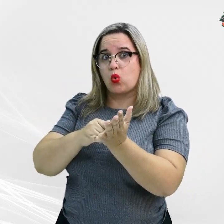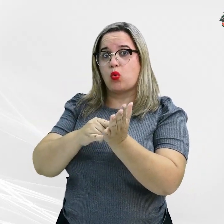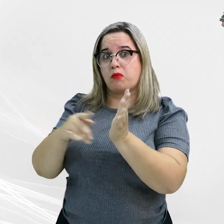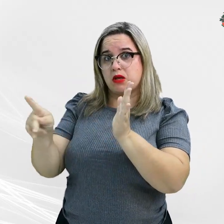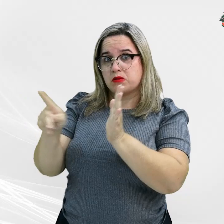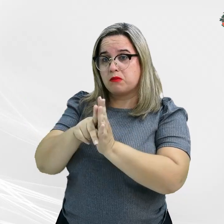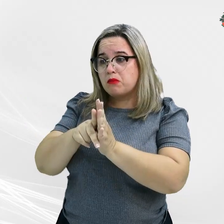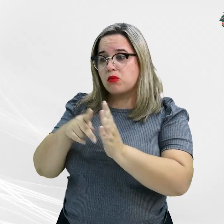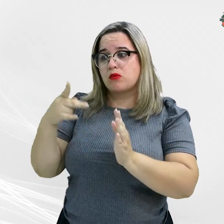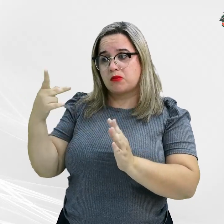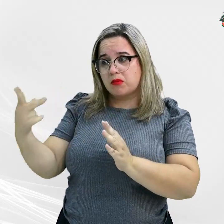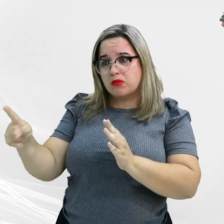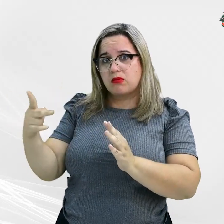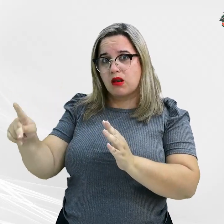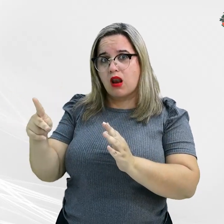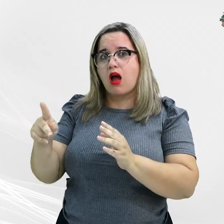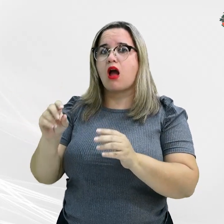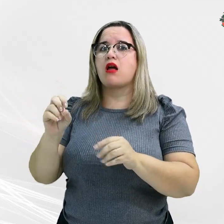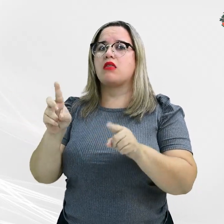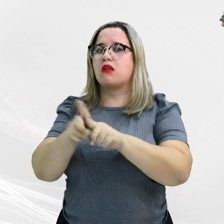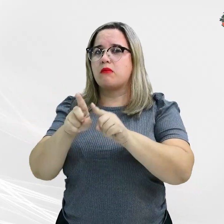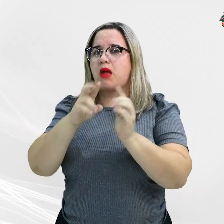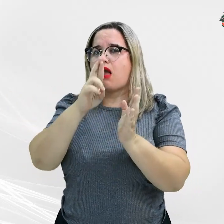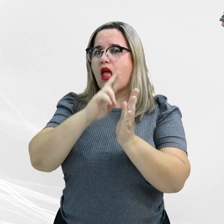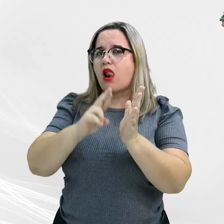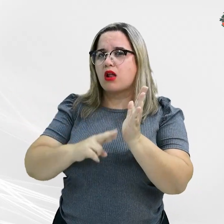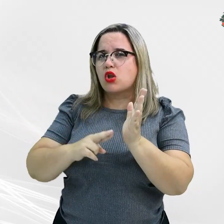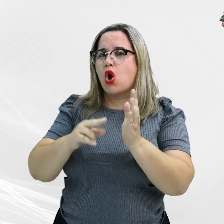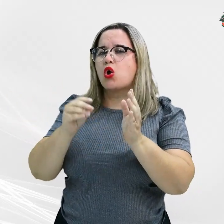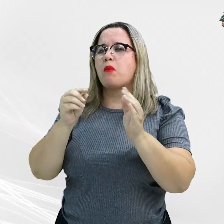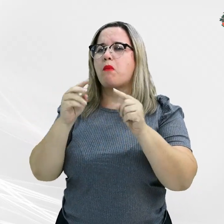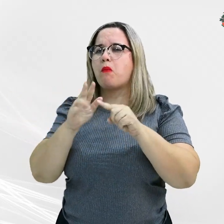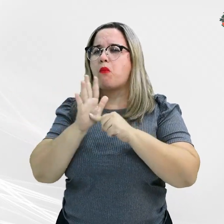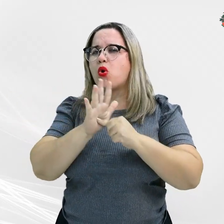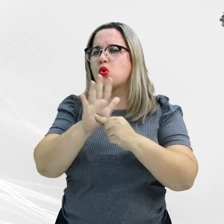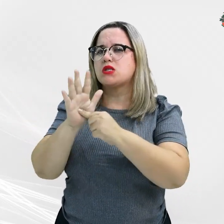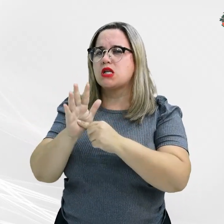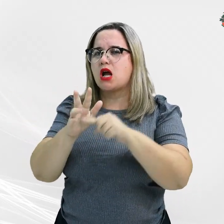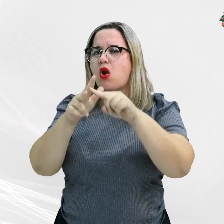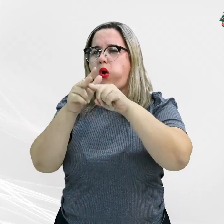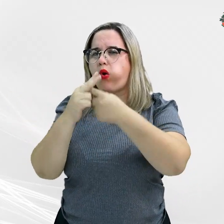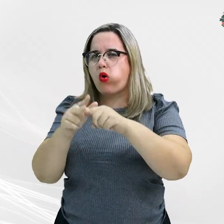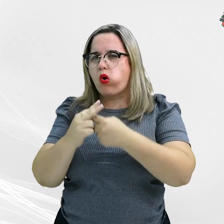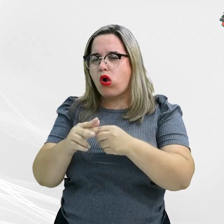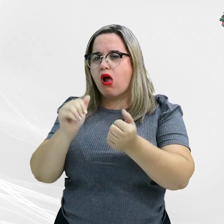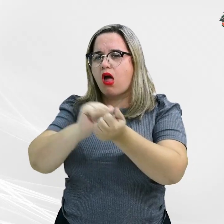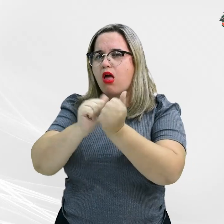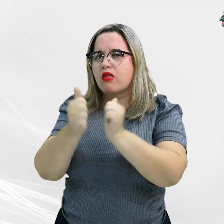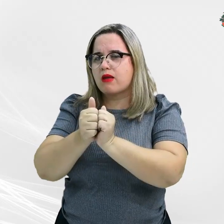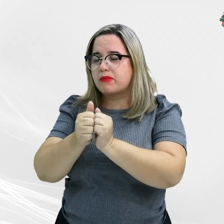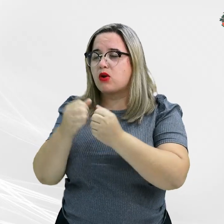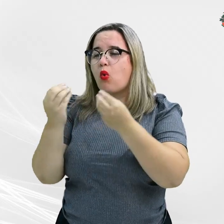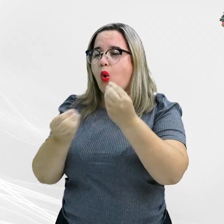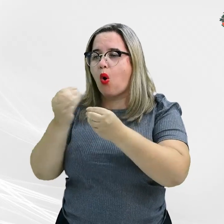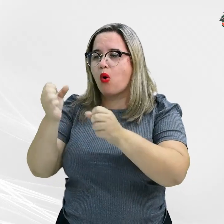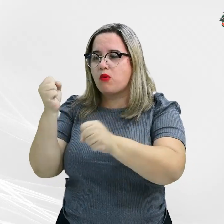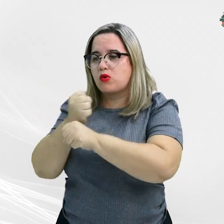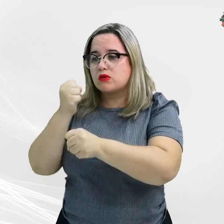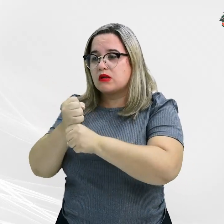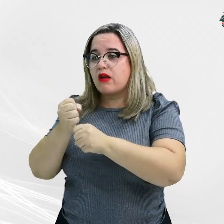e executado ou elaborar relatório apontando correções, adaptações ou refazimento de parte da obra para garantir a segurança da via.